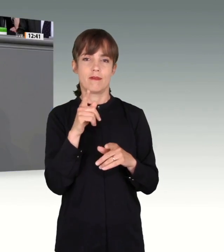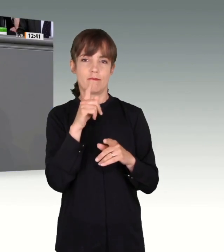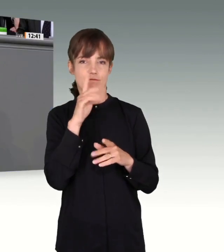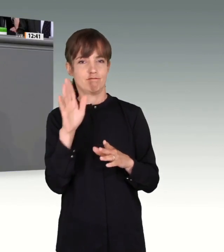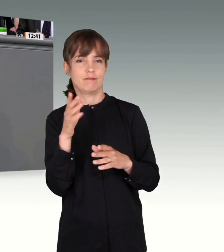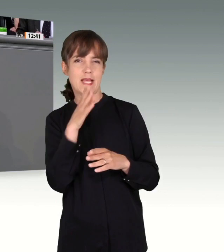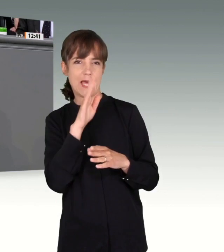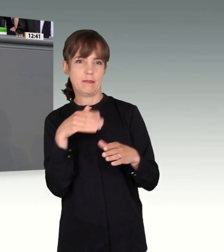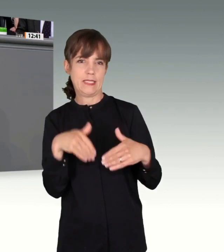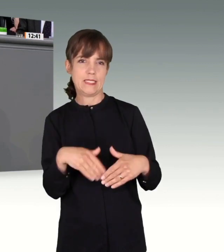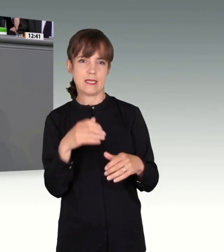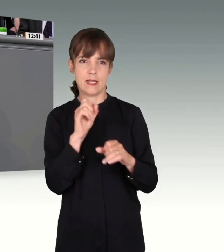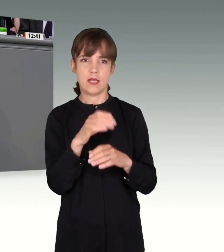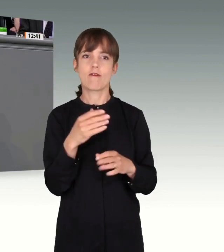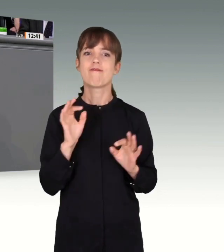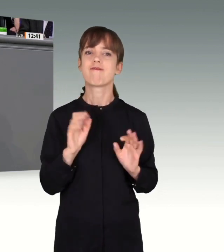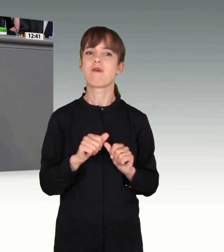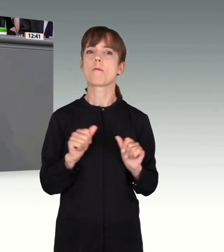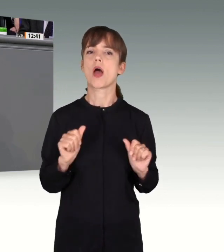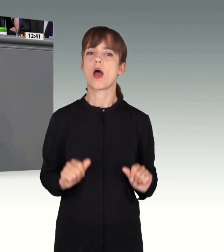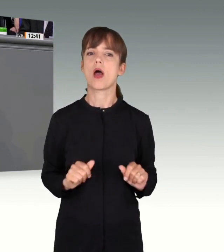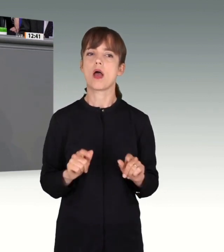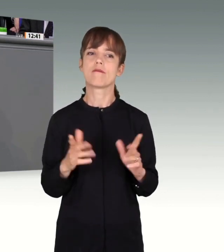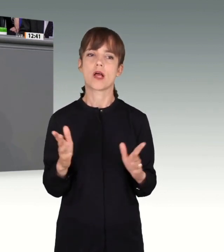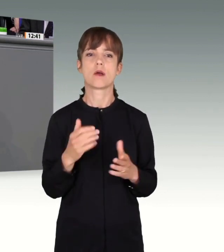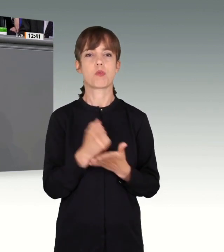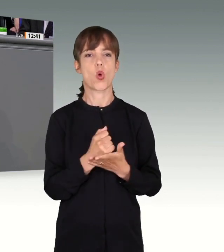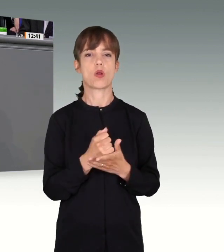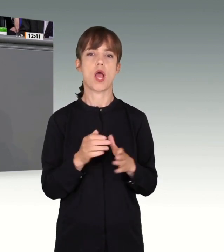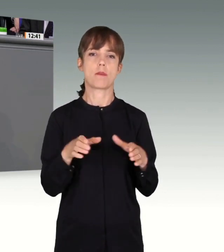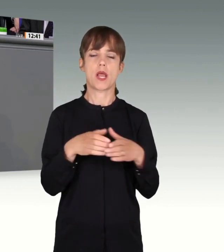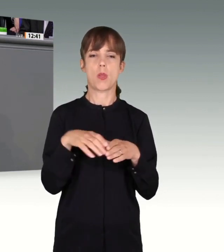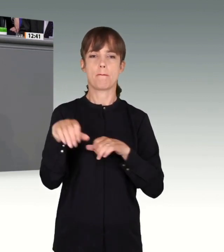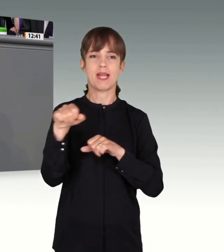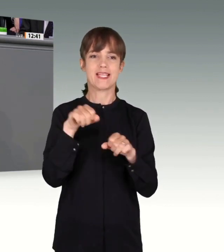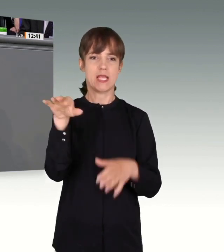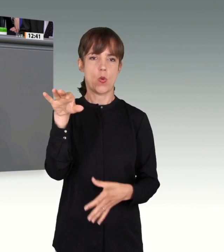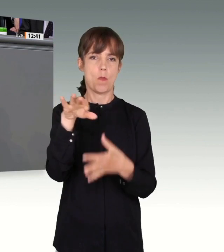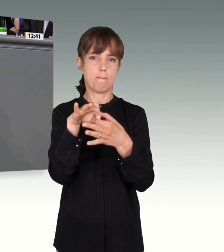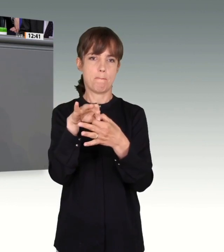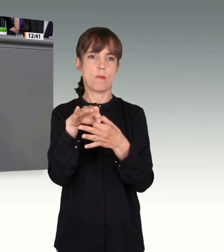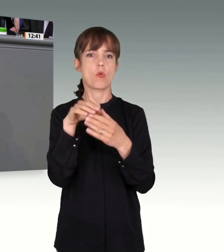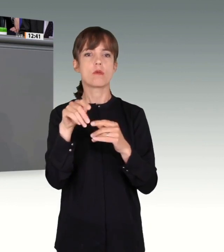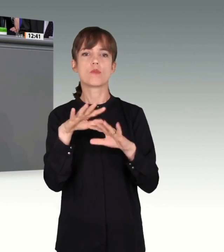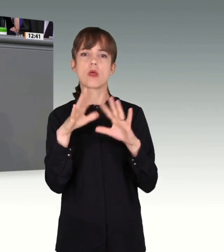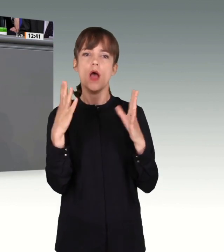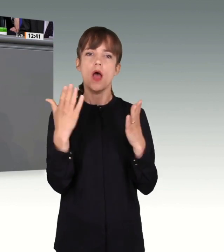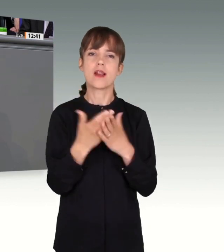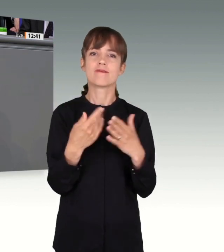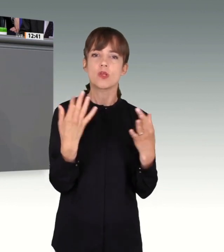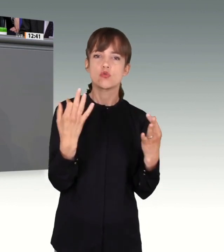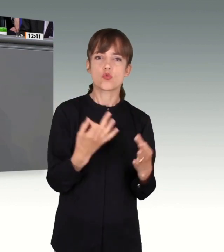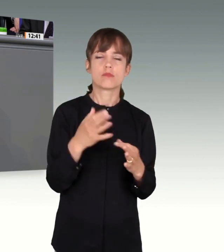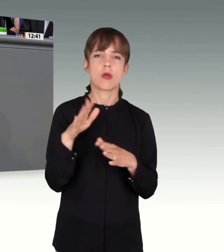Formal ist der Geheimdienst eine Behörde oder eine Abteilung in einem Innenministerium und müsste all seinen Handel auch der parlamentarischen Kontrolle unterwerfen.